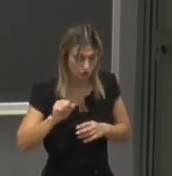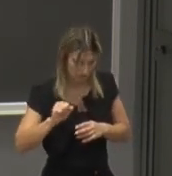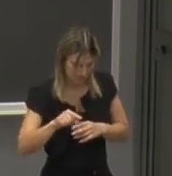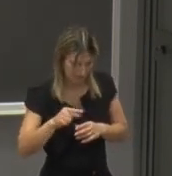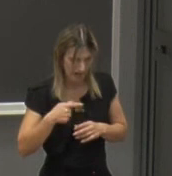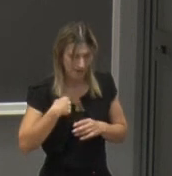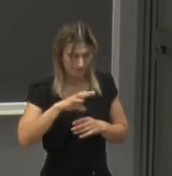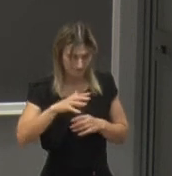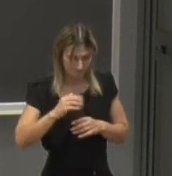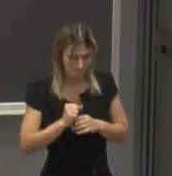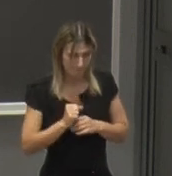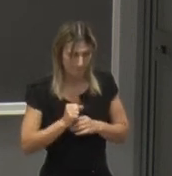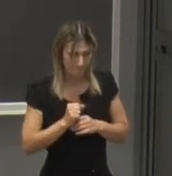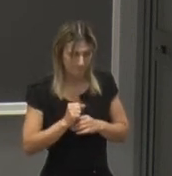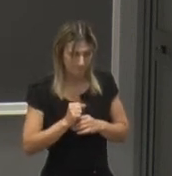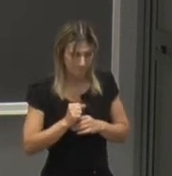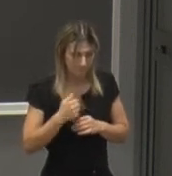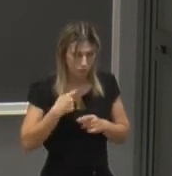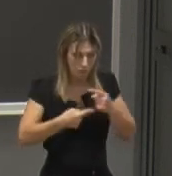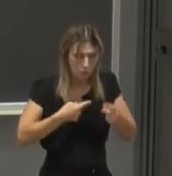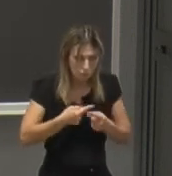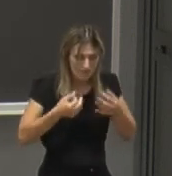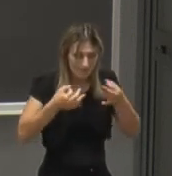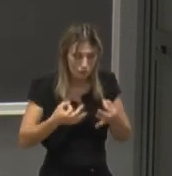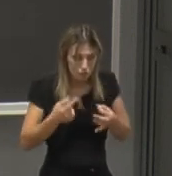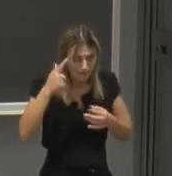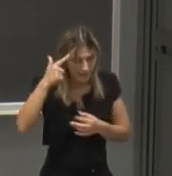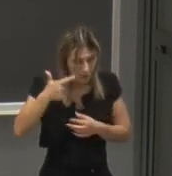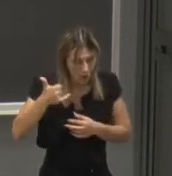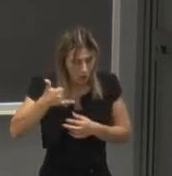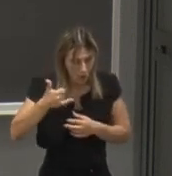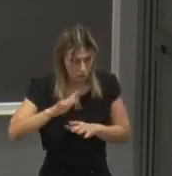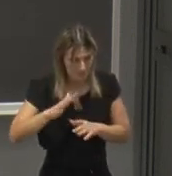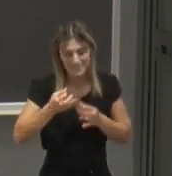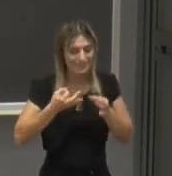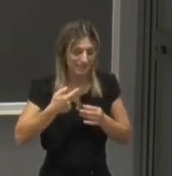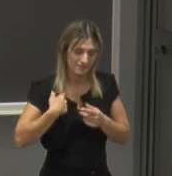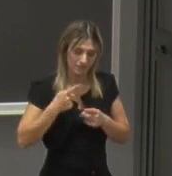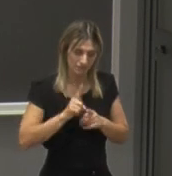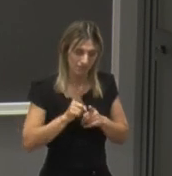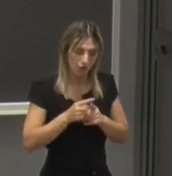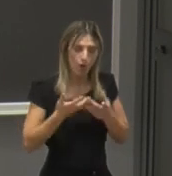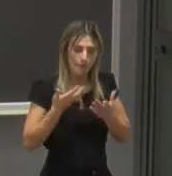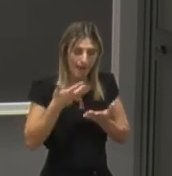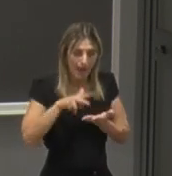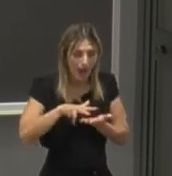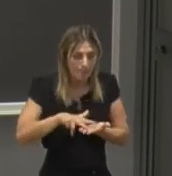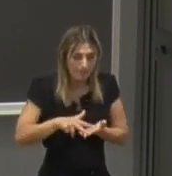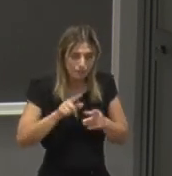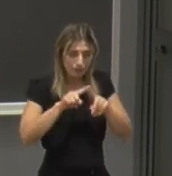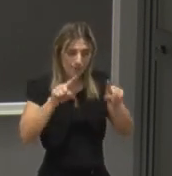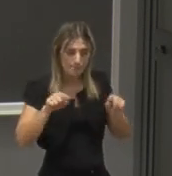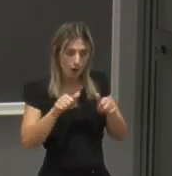computazionale processi decisionali in logistica quindi come vedete un ampio spettro di possibili applicazioni della